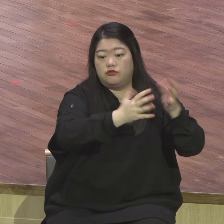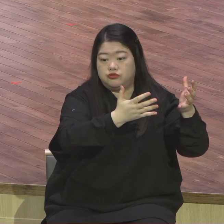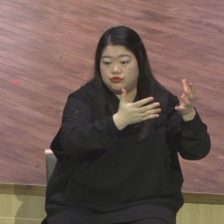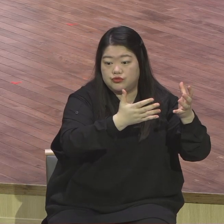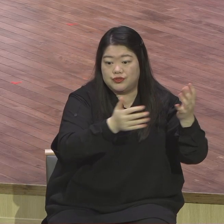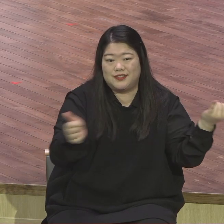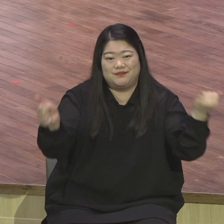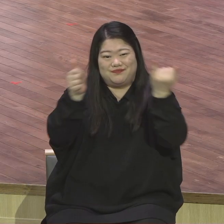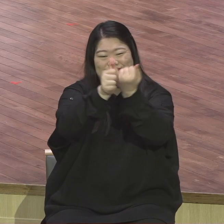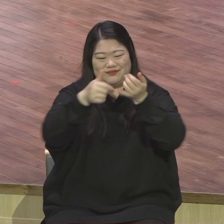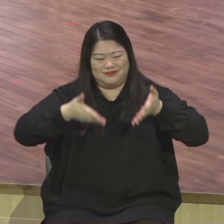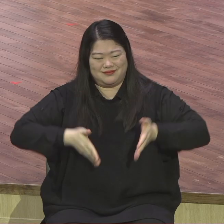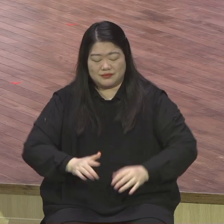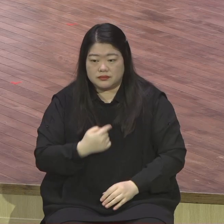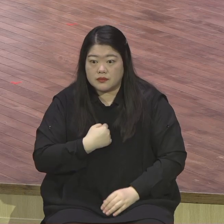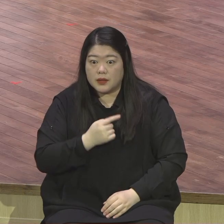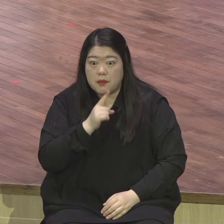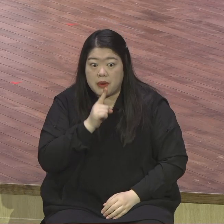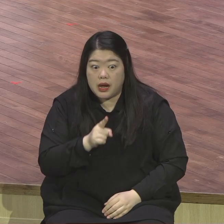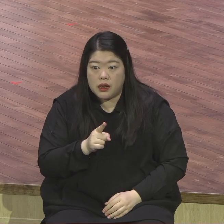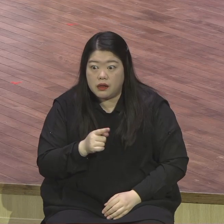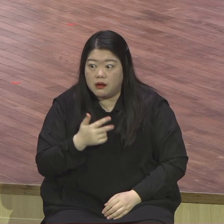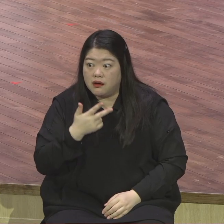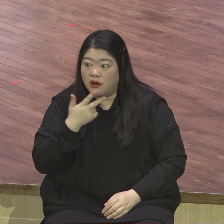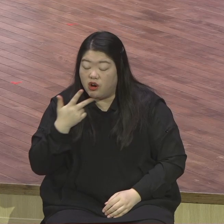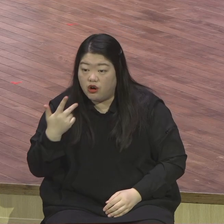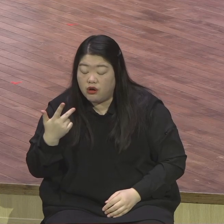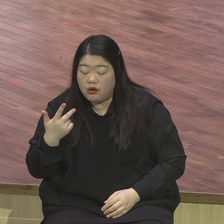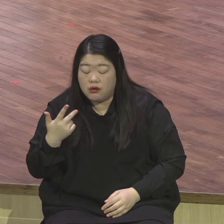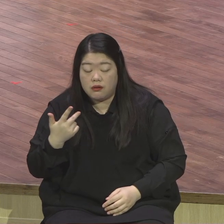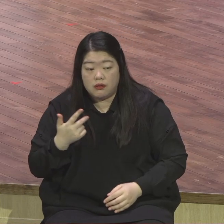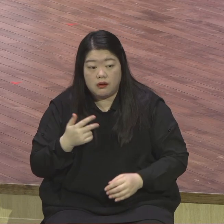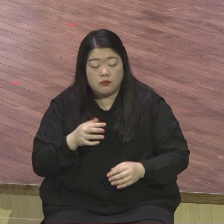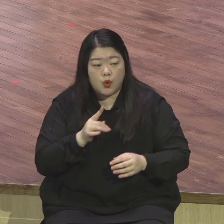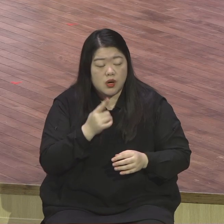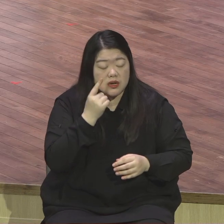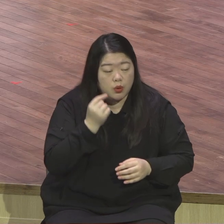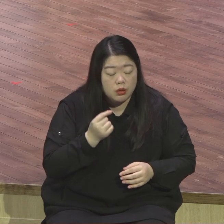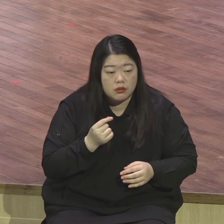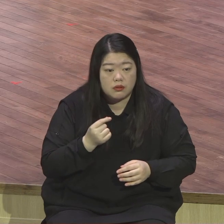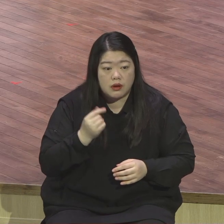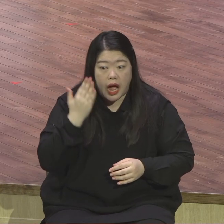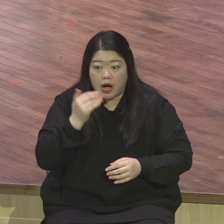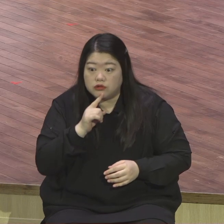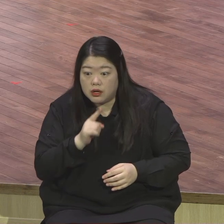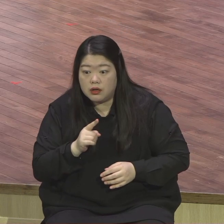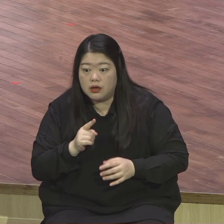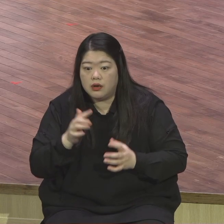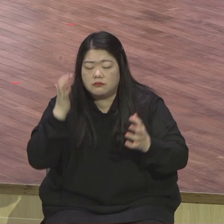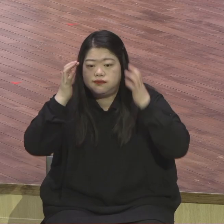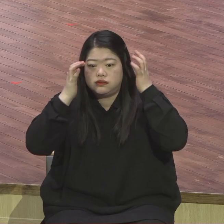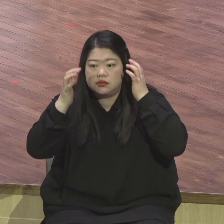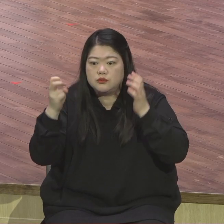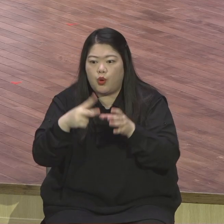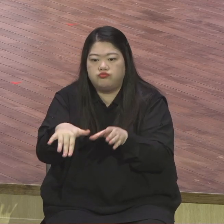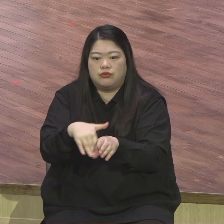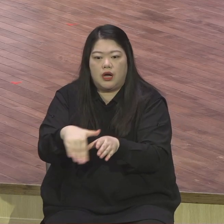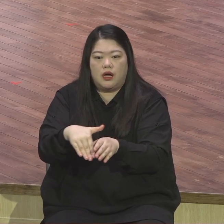현장에서 그런 여러 가지 갈등되어지는 것들이 끊임없이 집에서 표출되니까 아이들이